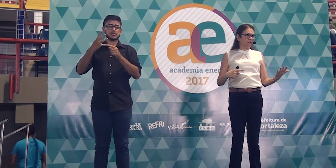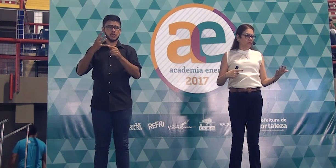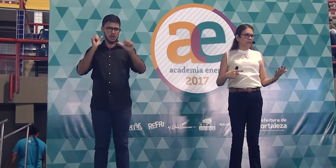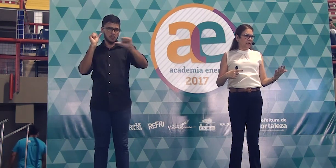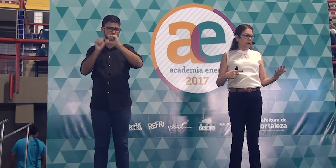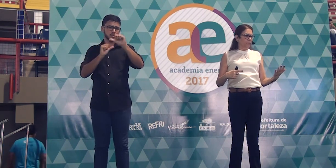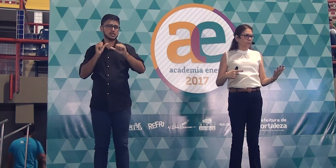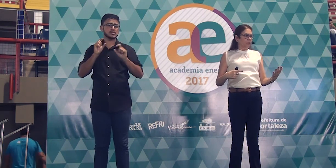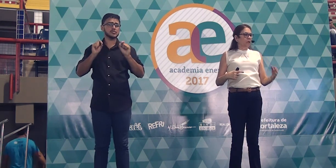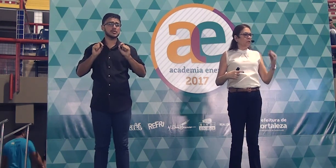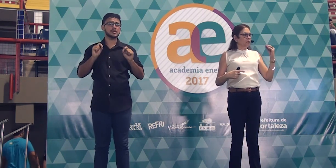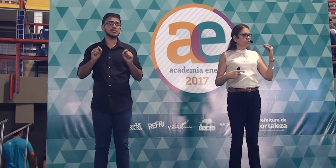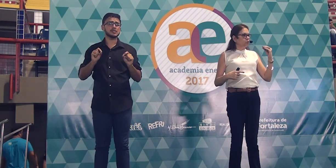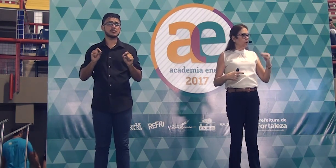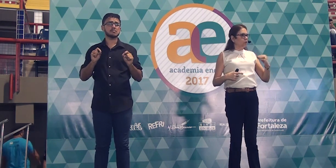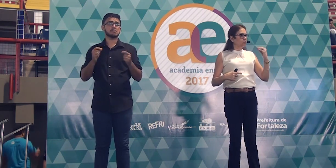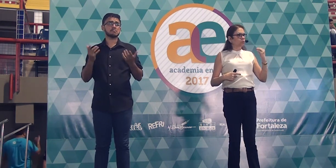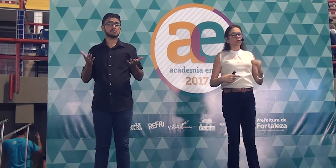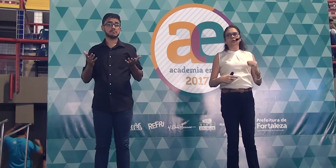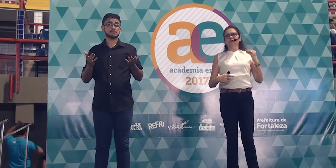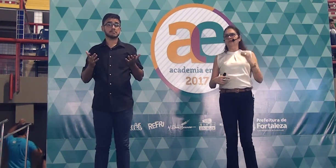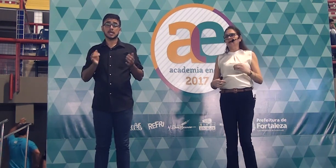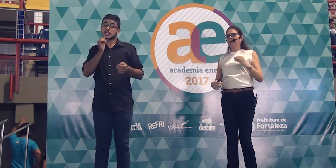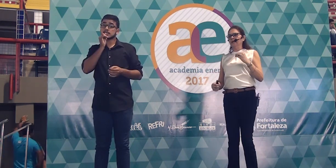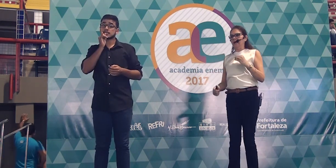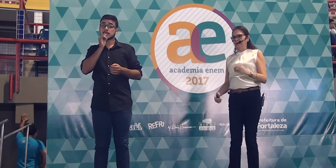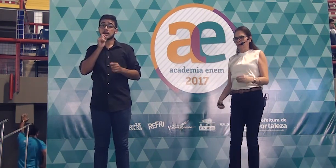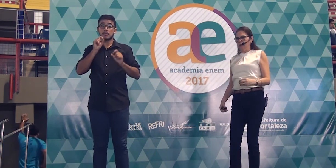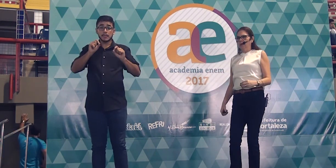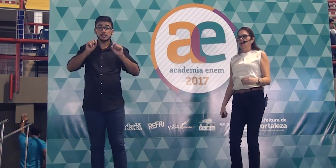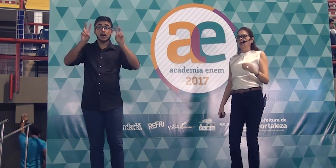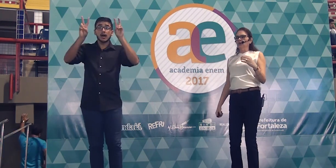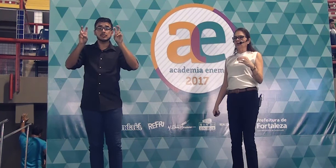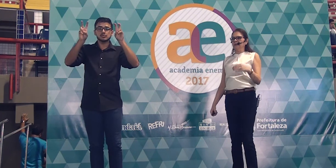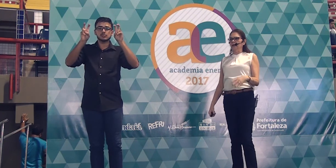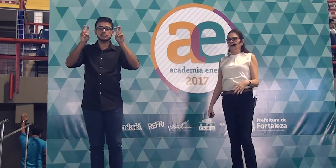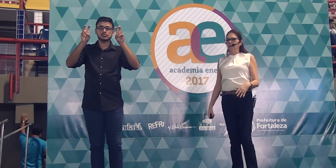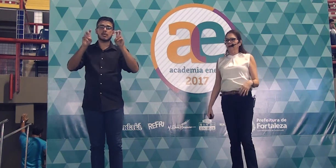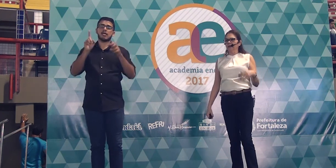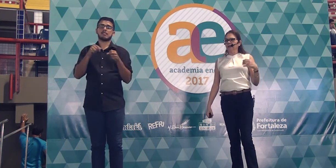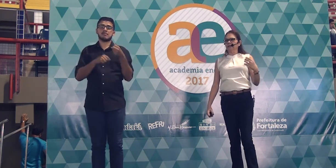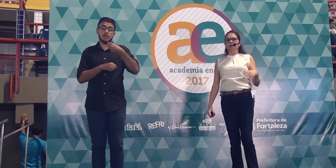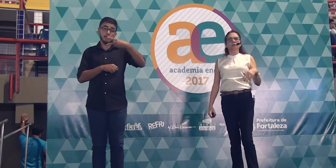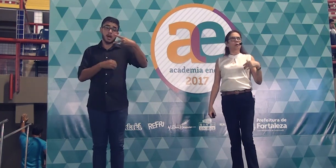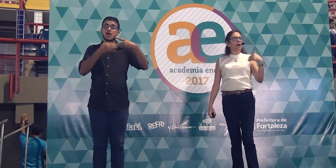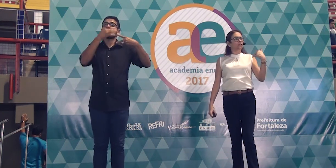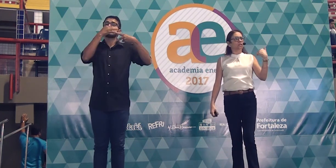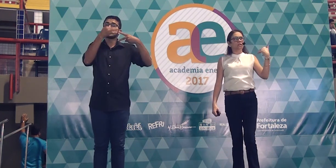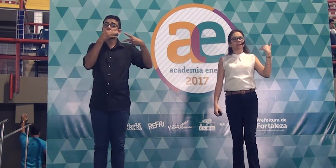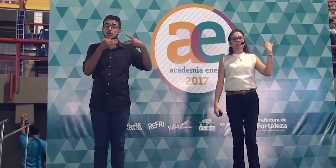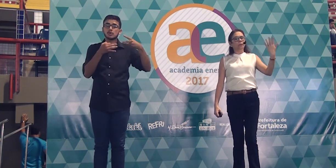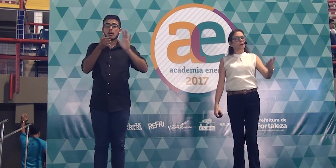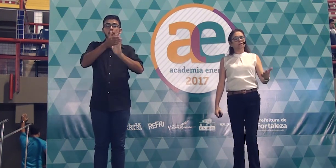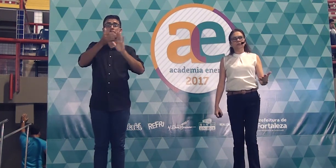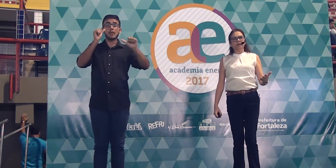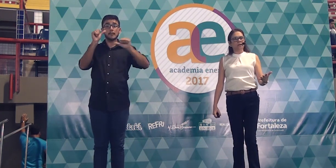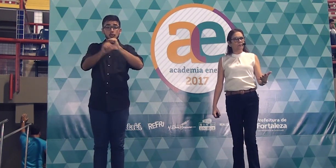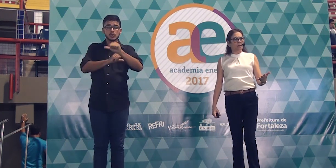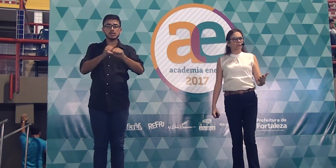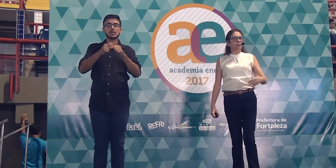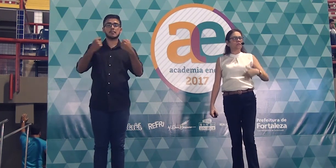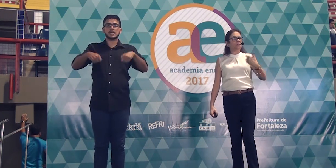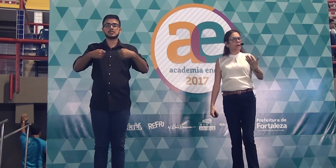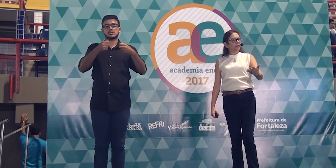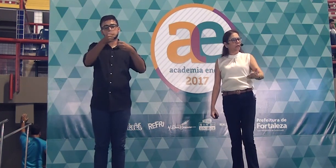o efeito que você quer? Então, todo mundo fica ligado. Conclusão da redação de seu próximo